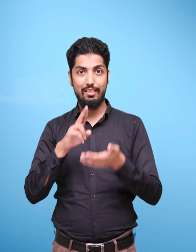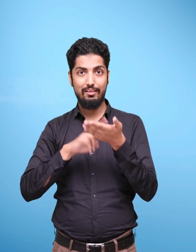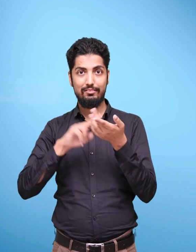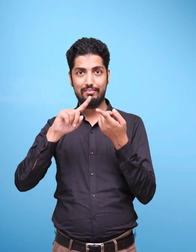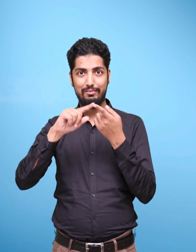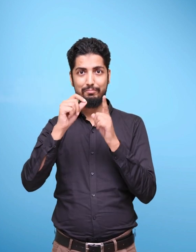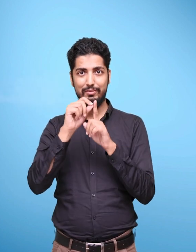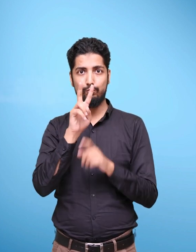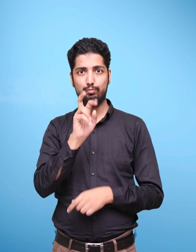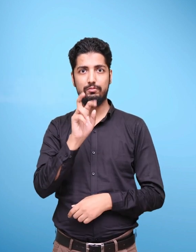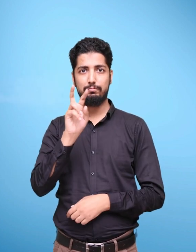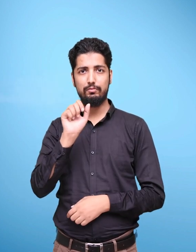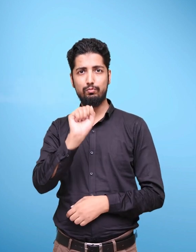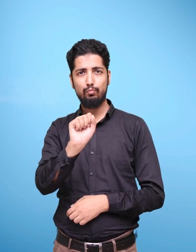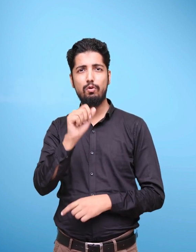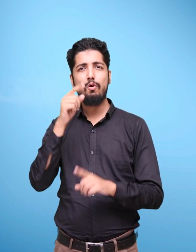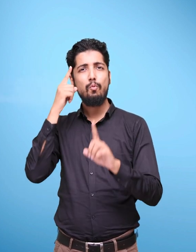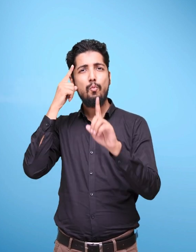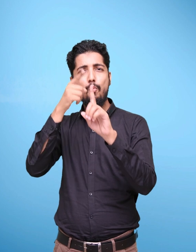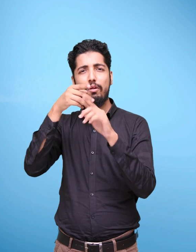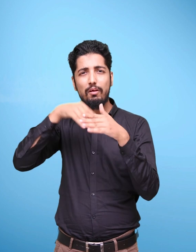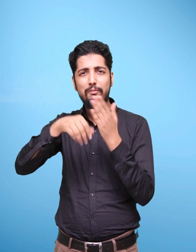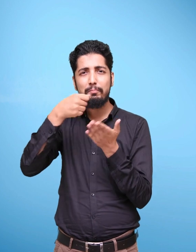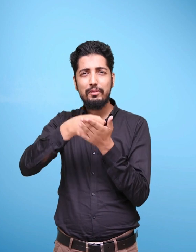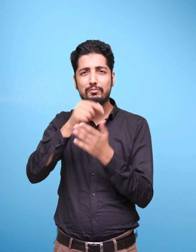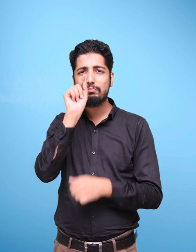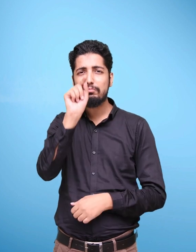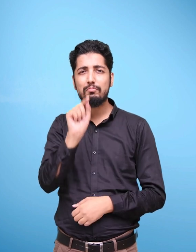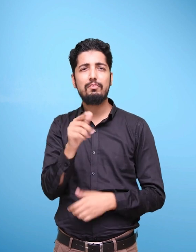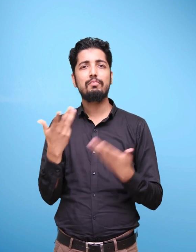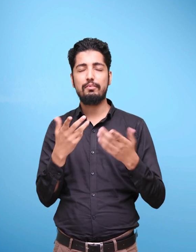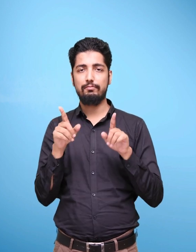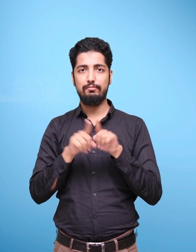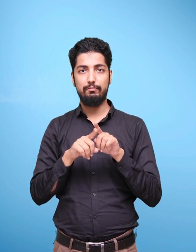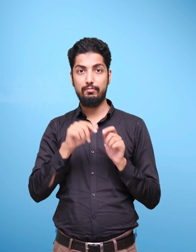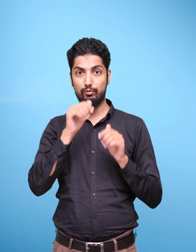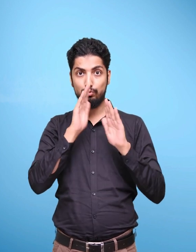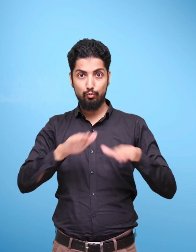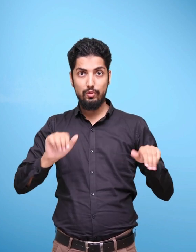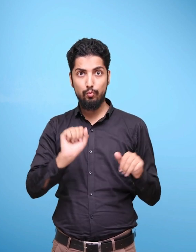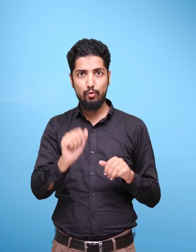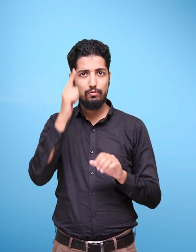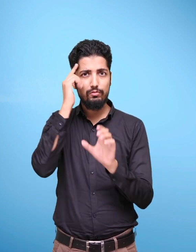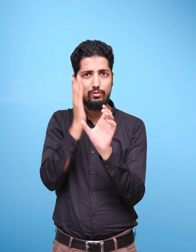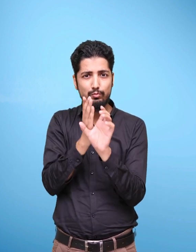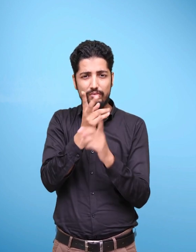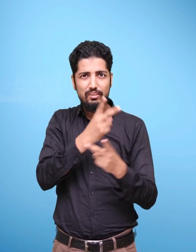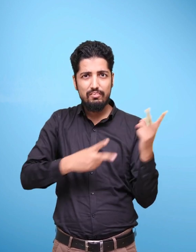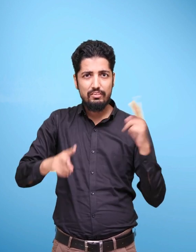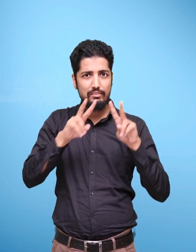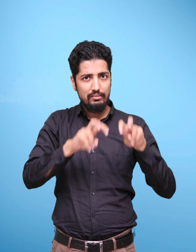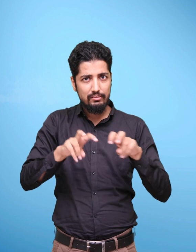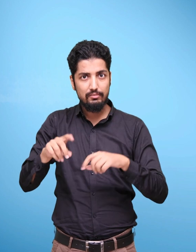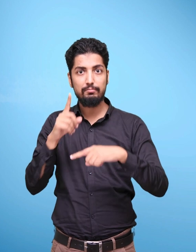Based on the principles and objectives enunciated under NEP 2020 as well as on research from a